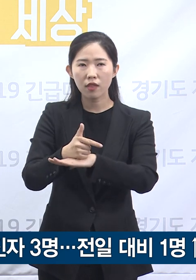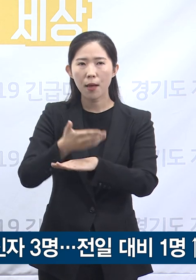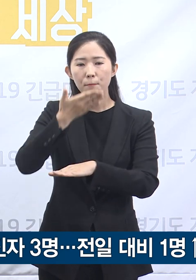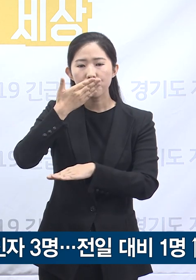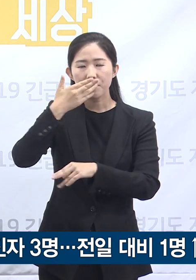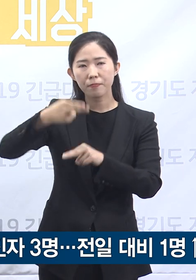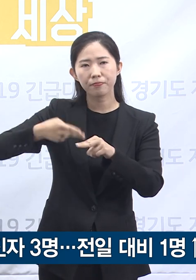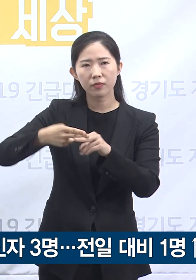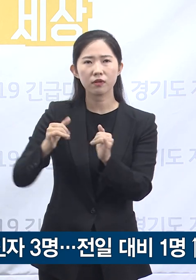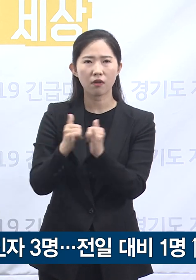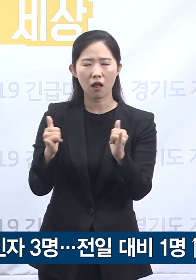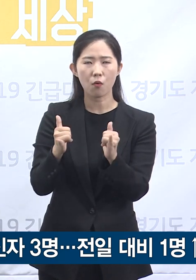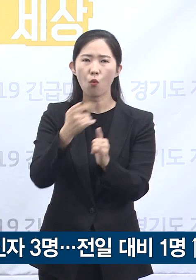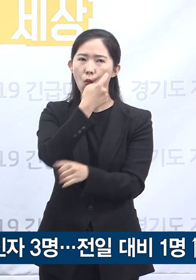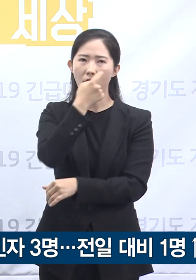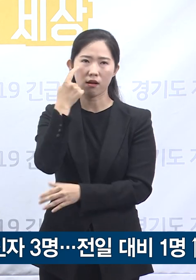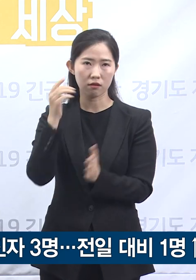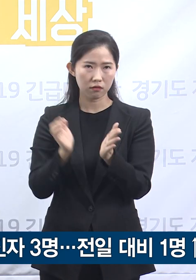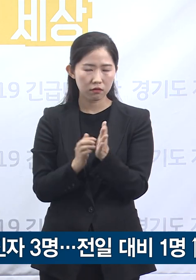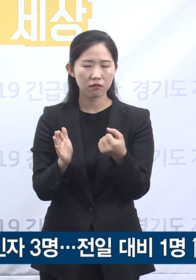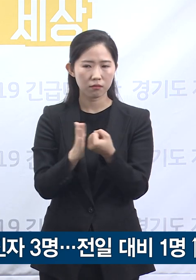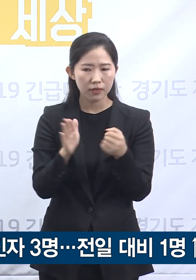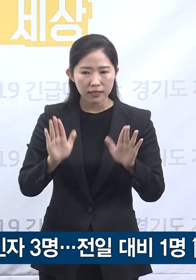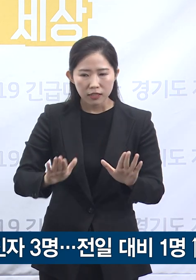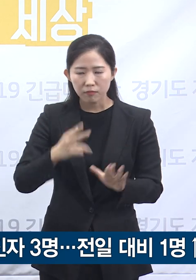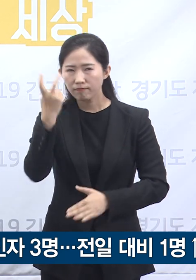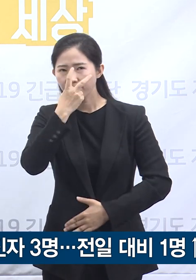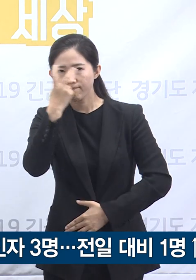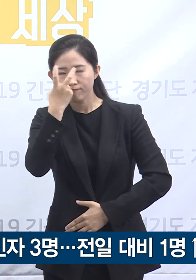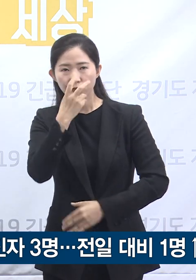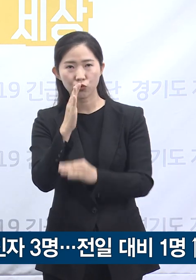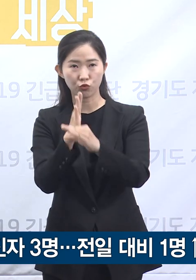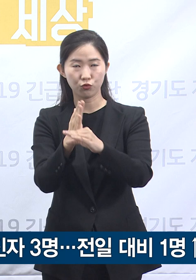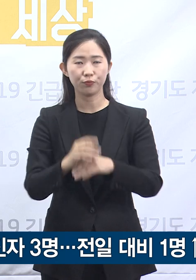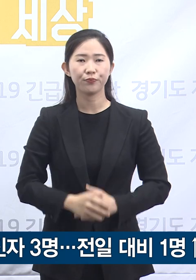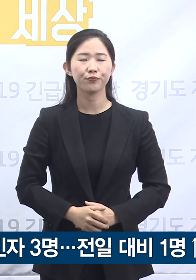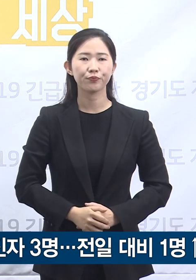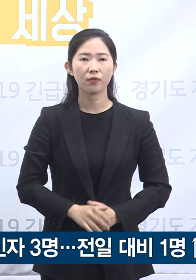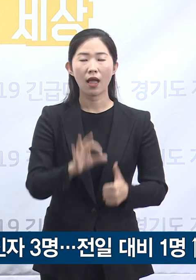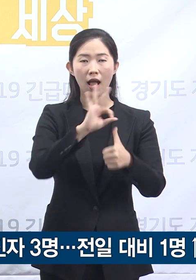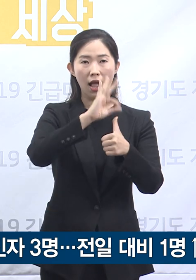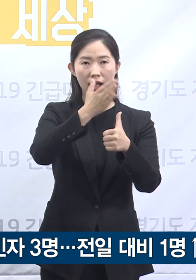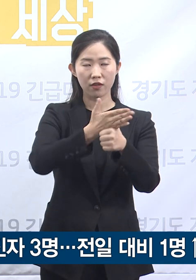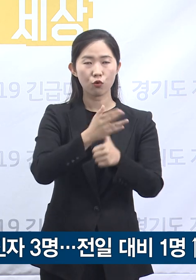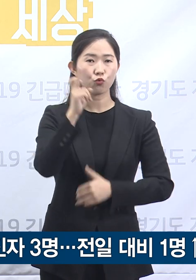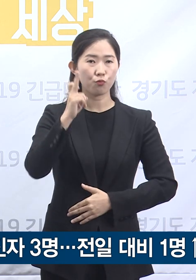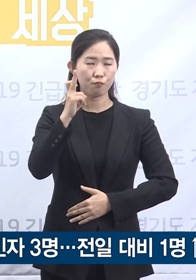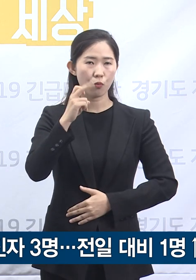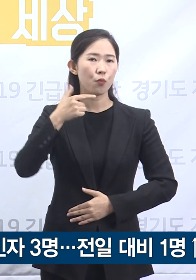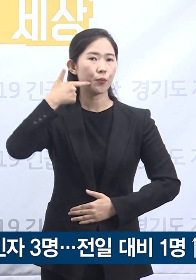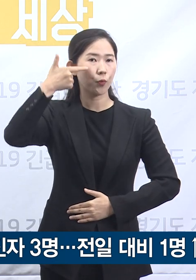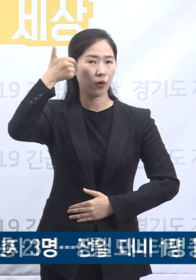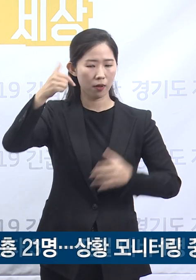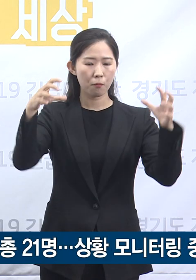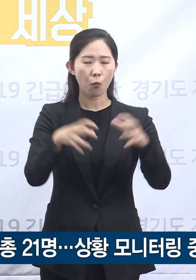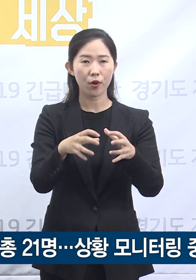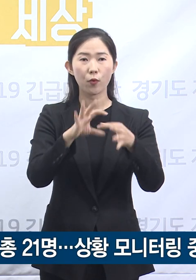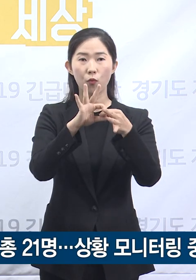조사를 요청한 상태입니다. 안양군포 목회자 모임 관련 확진 상황입니다.